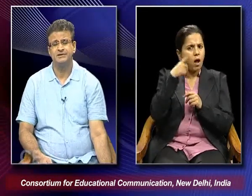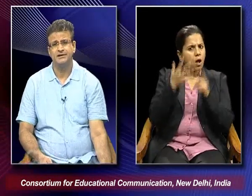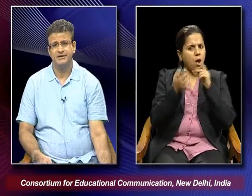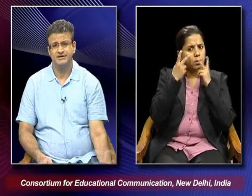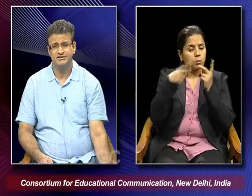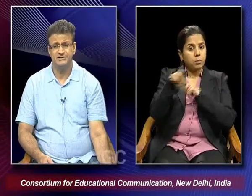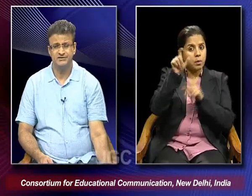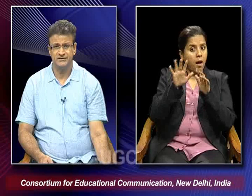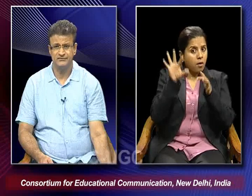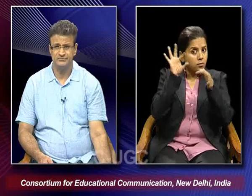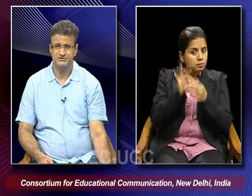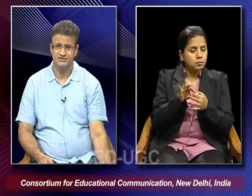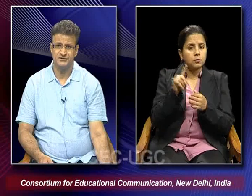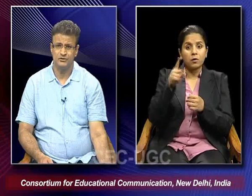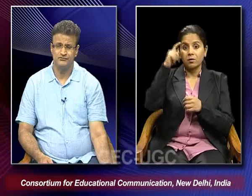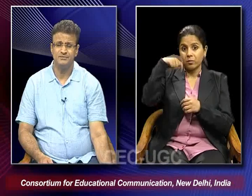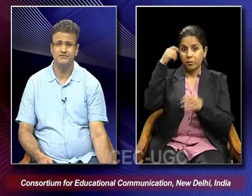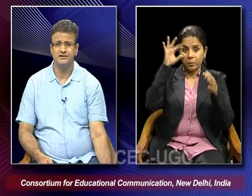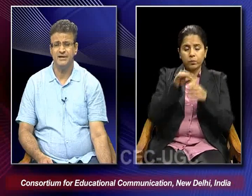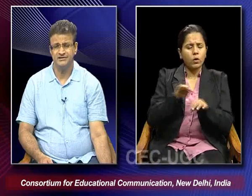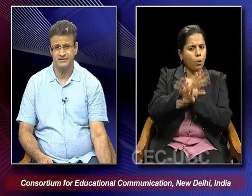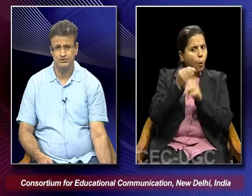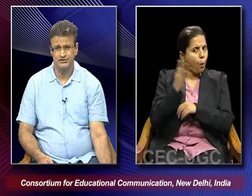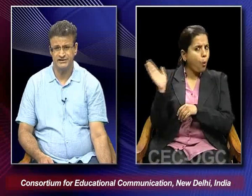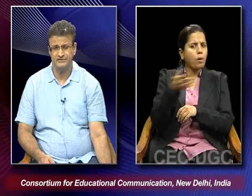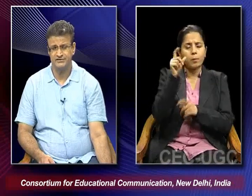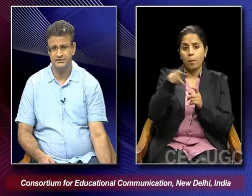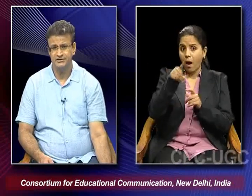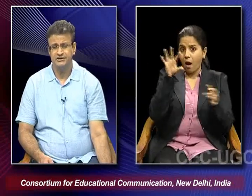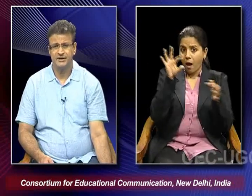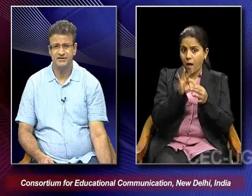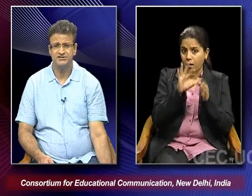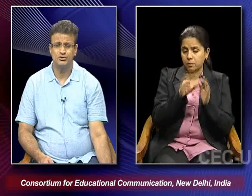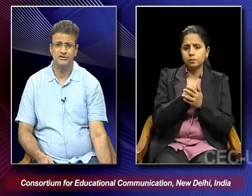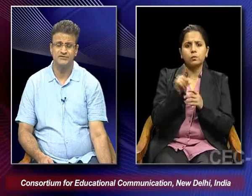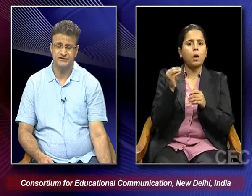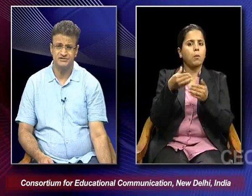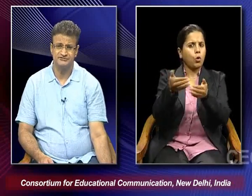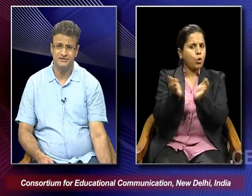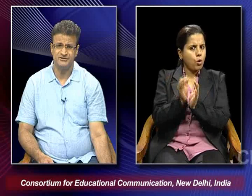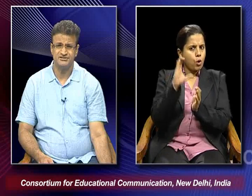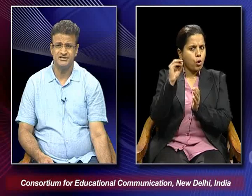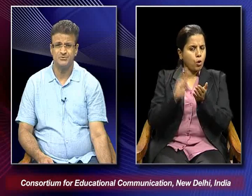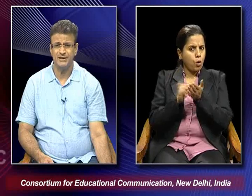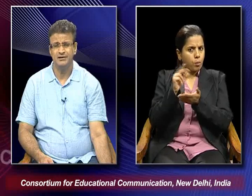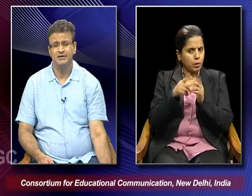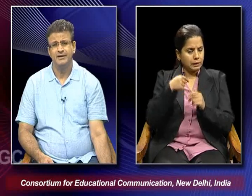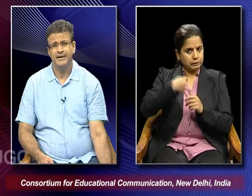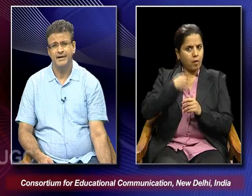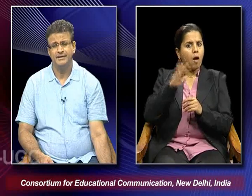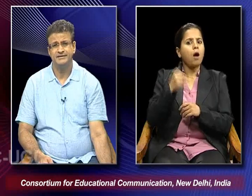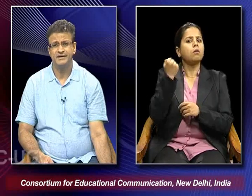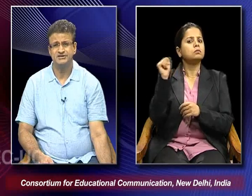initially with the films all of them they either associated with the communists or they were themselves communists as well